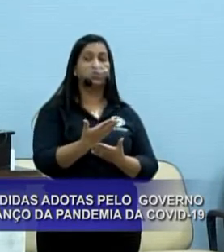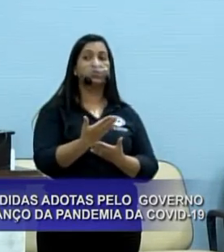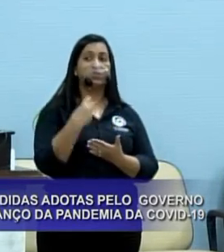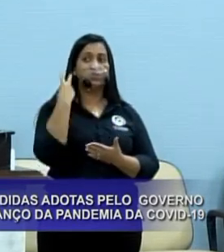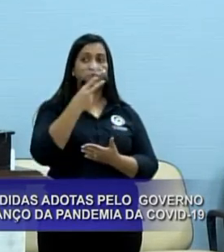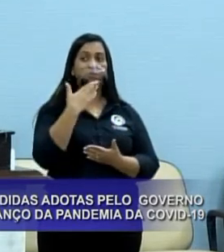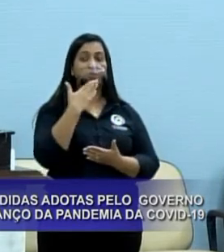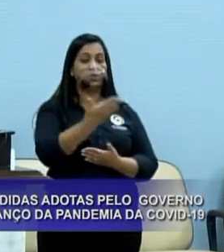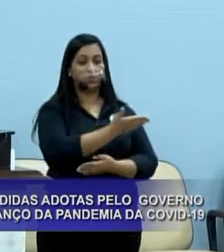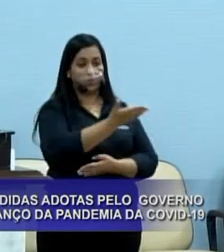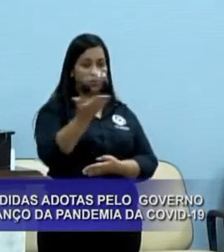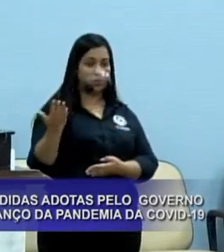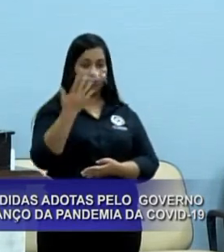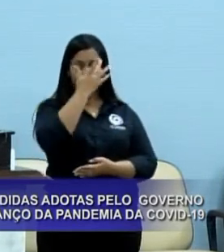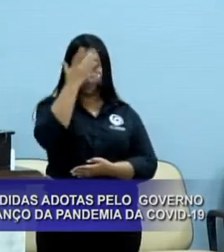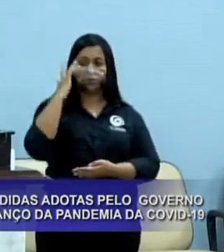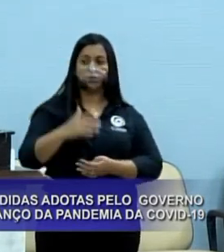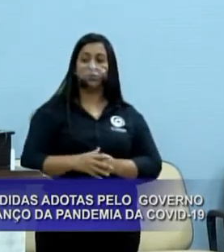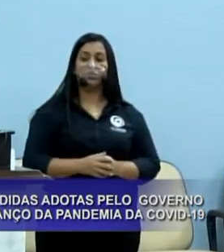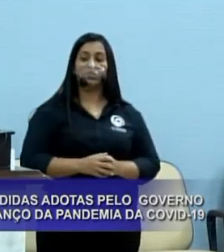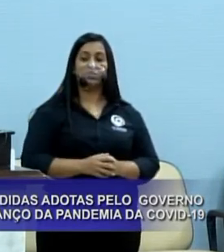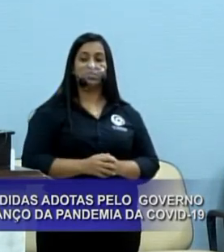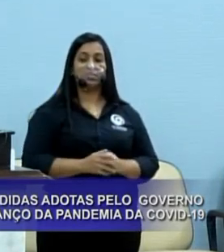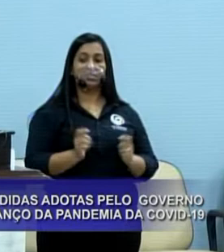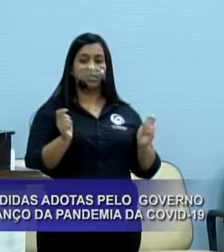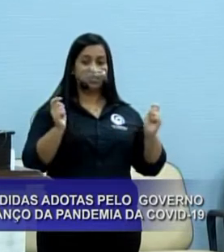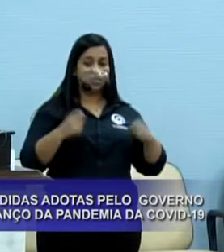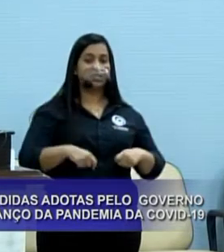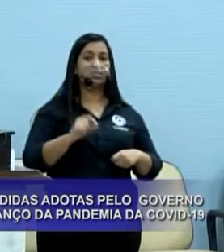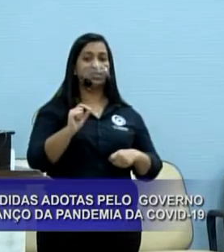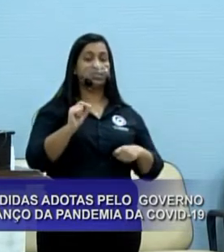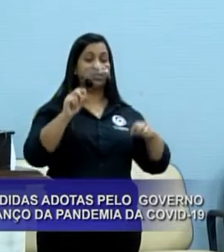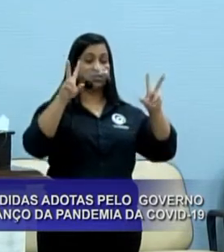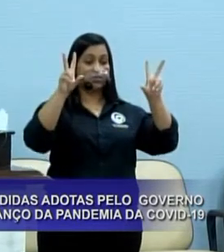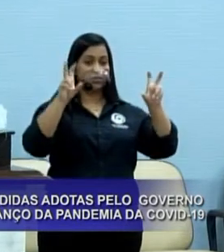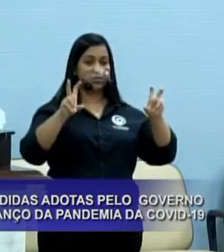apelo dessa casa, para que seja revisto esta questão.